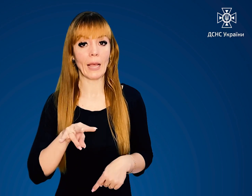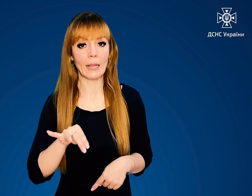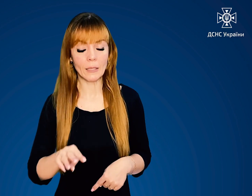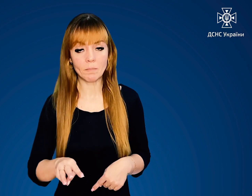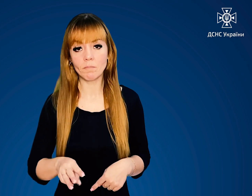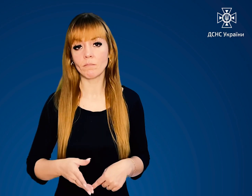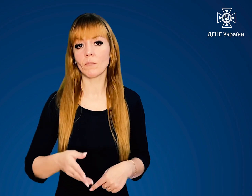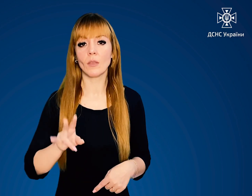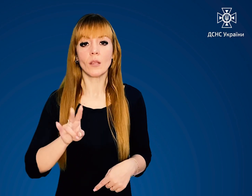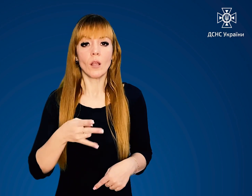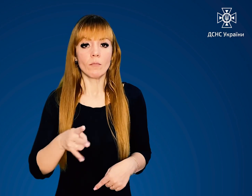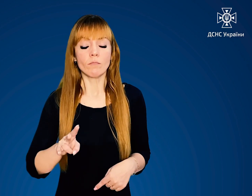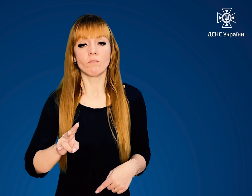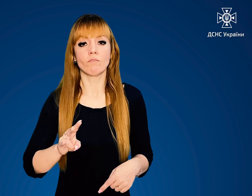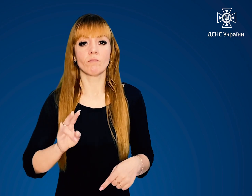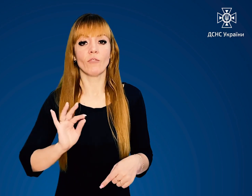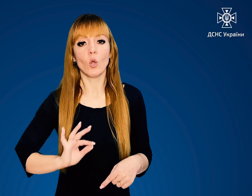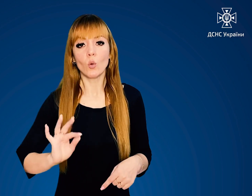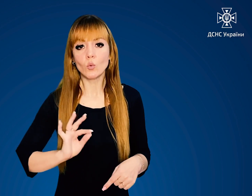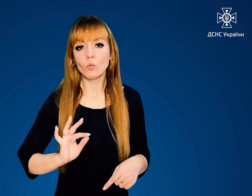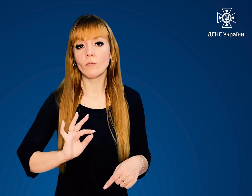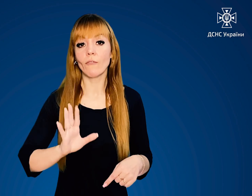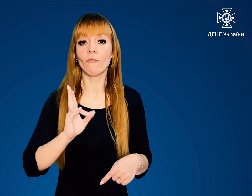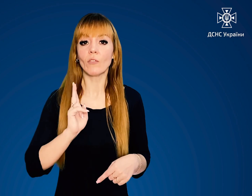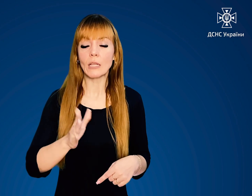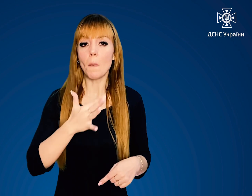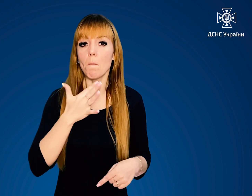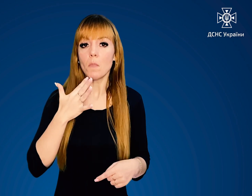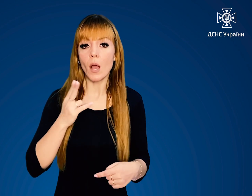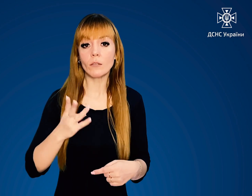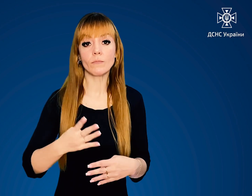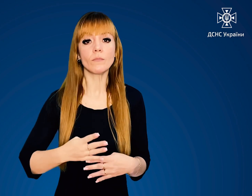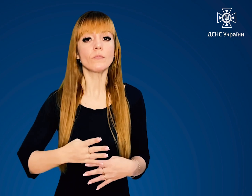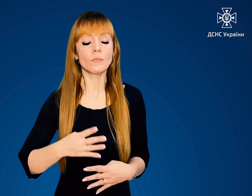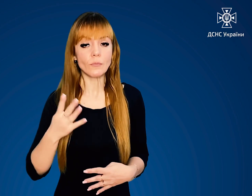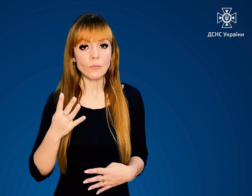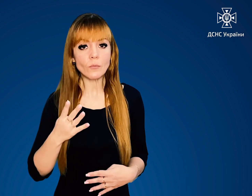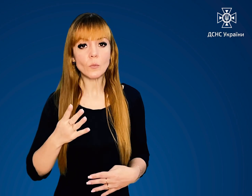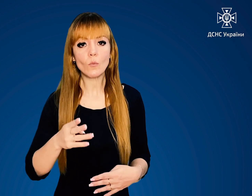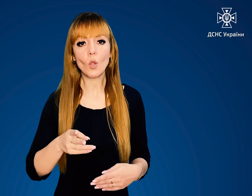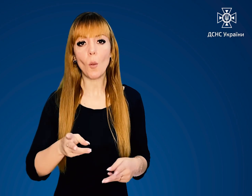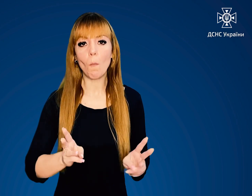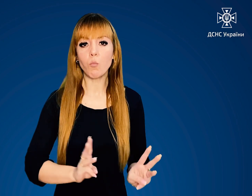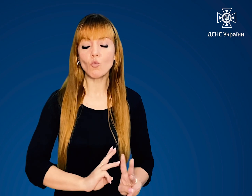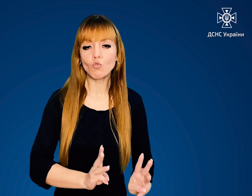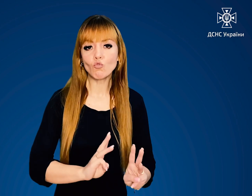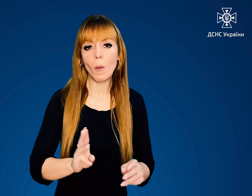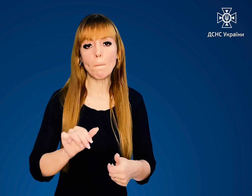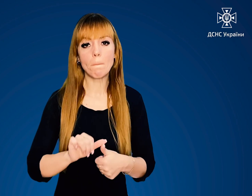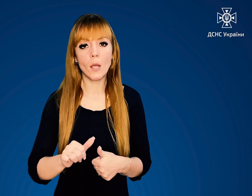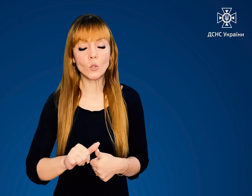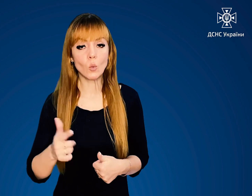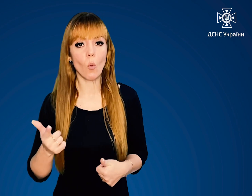Не рекомендується використання у квартирах багатоповерхових будинків, буржуйок,